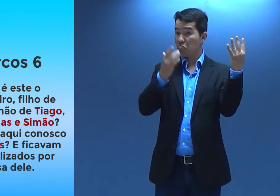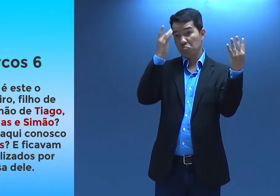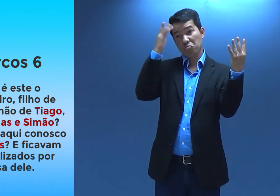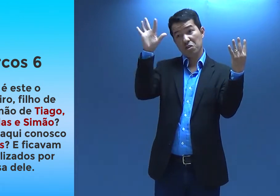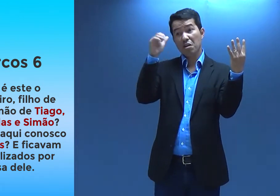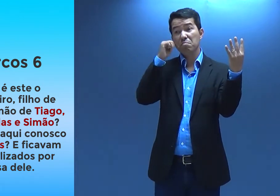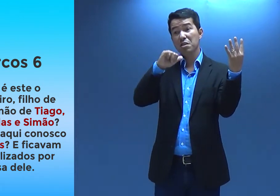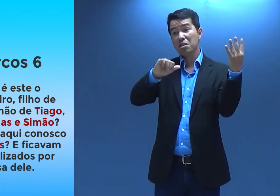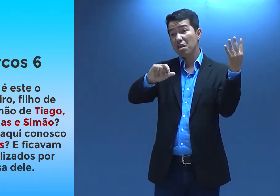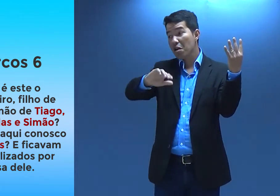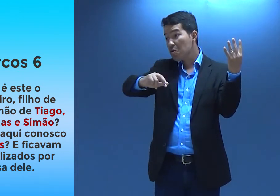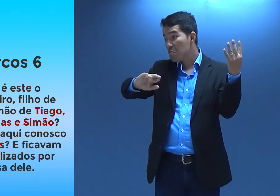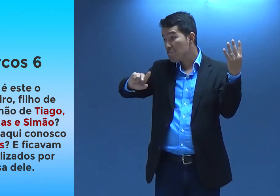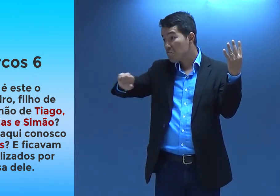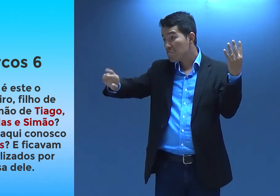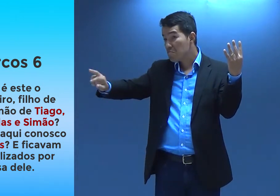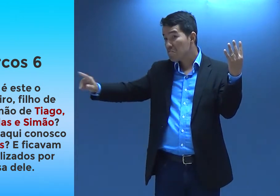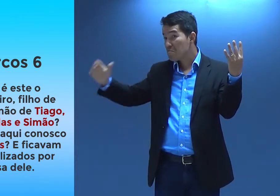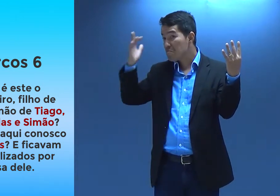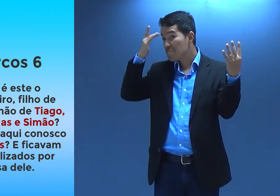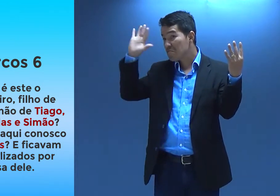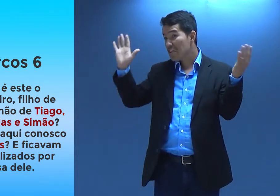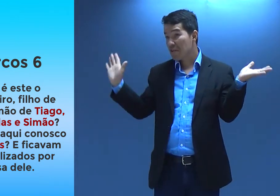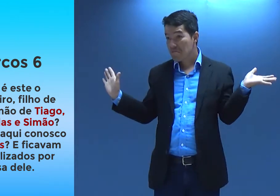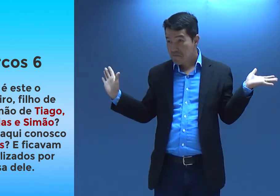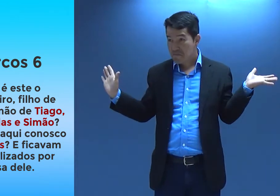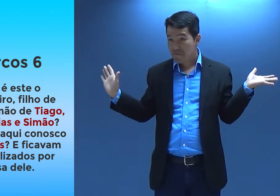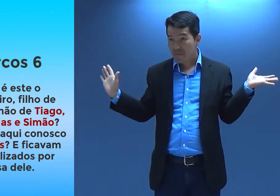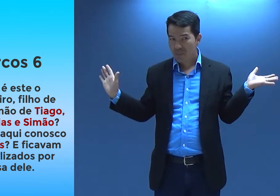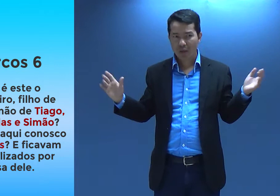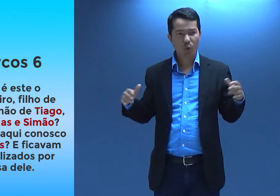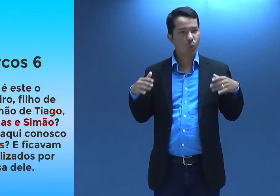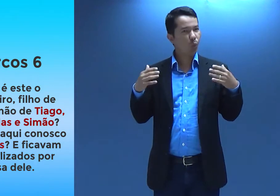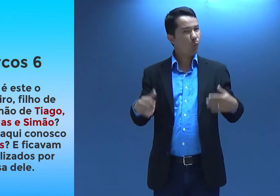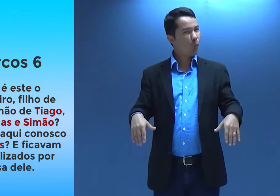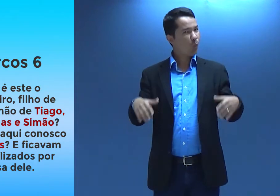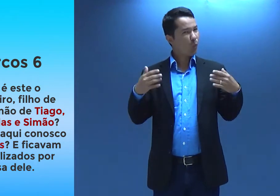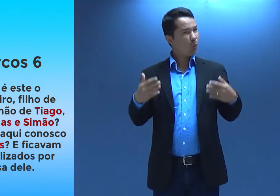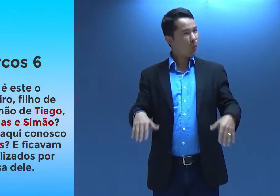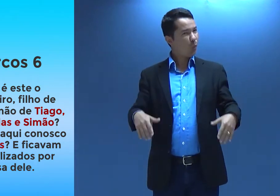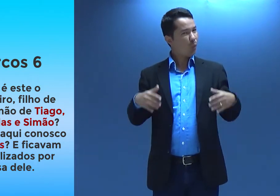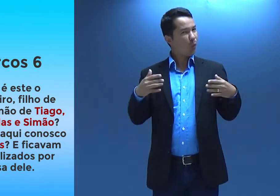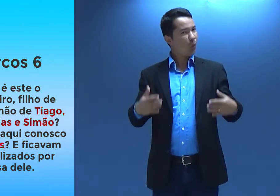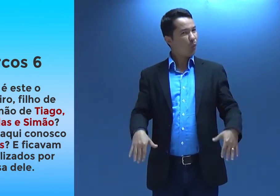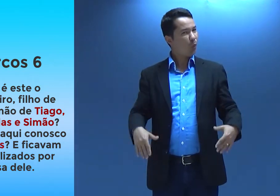Quatro meninas, mas a gente não sabe quantas irmãs. Vocês viram só?